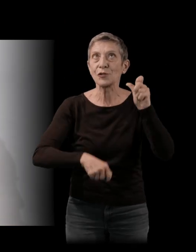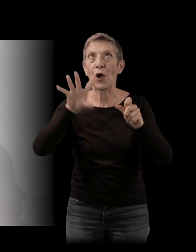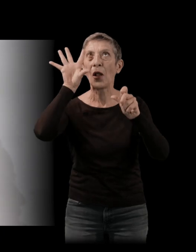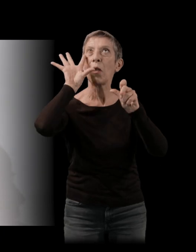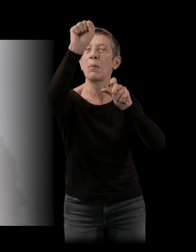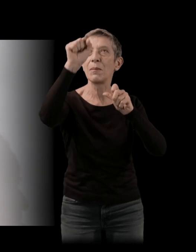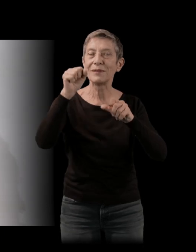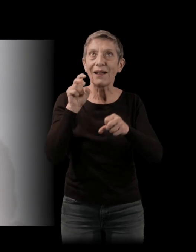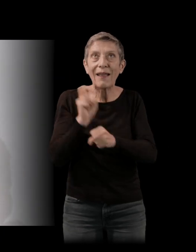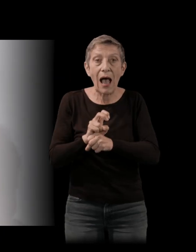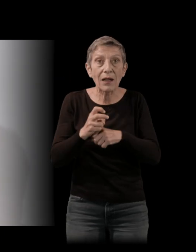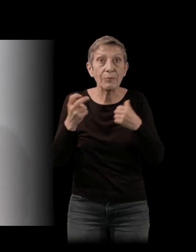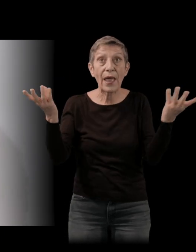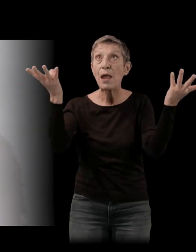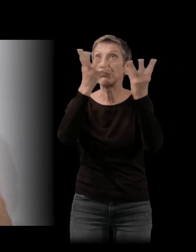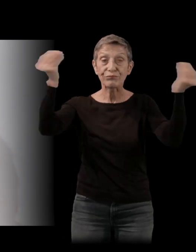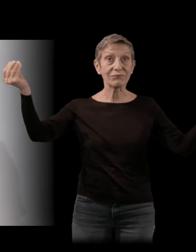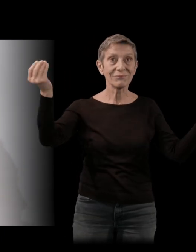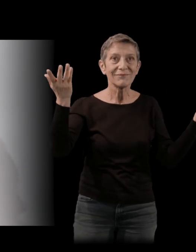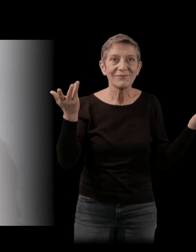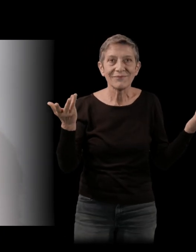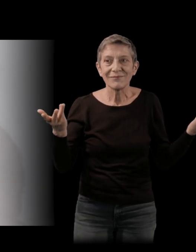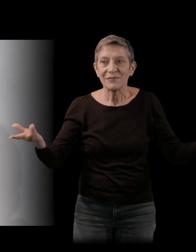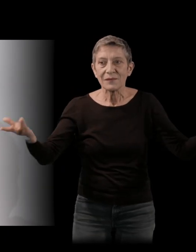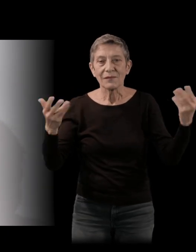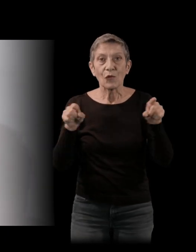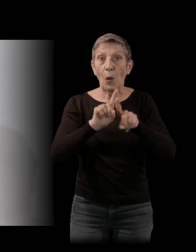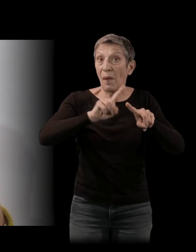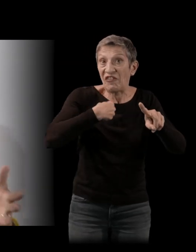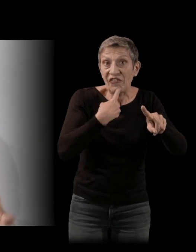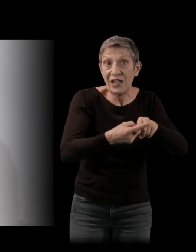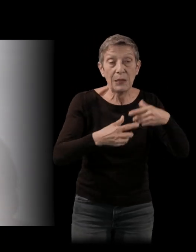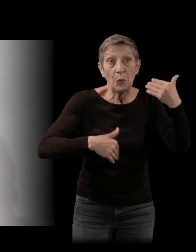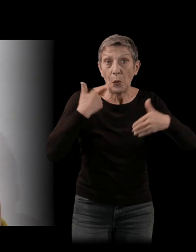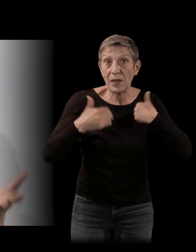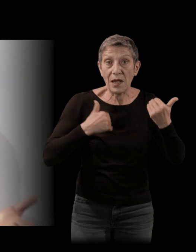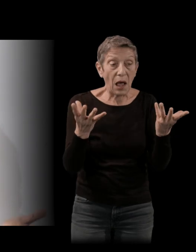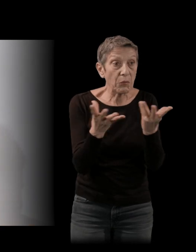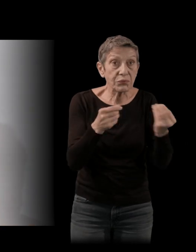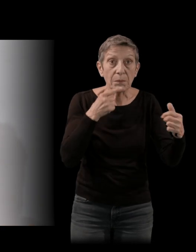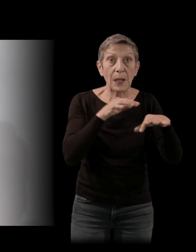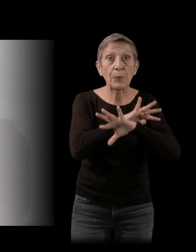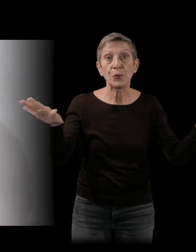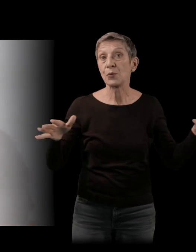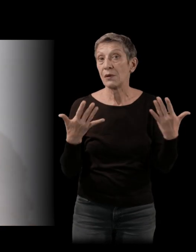par disparaître. Un peu comme le film, un peu comme les acteurs. Et si on élargit, un peu comme ce Kubitschek, ce président